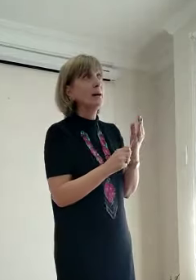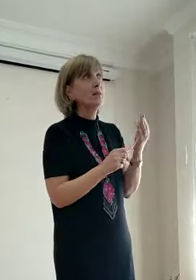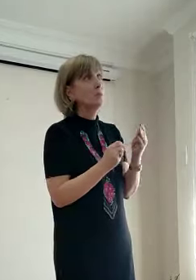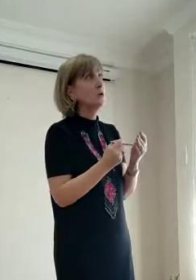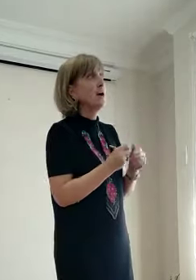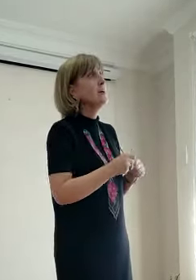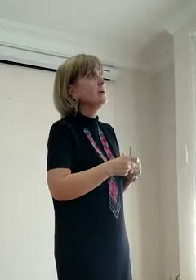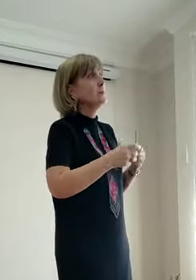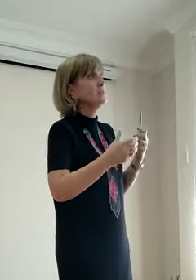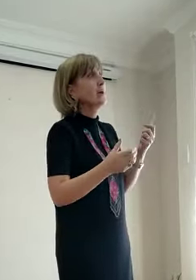böyle biz beklemekiz...